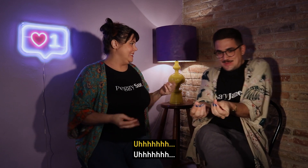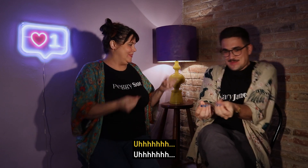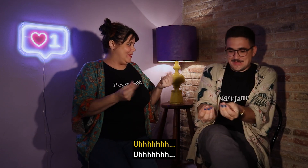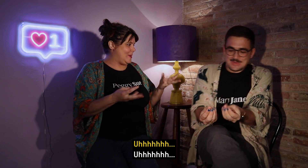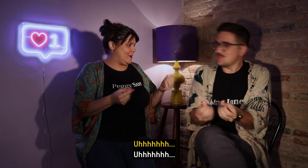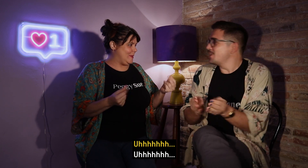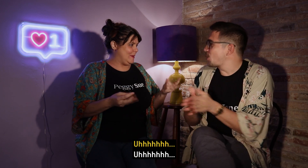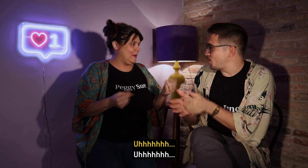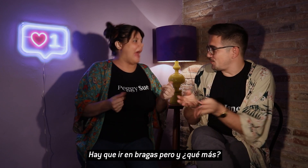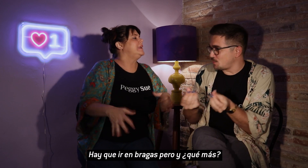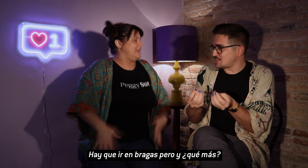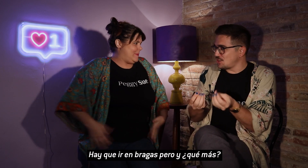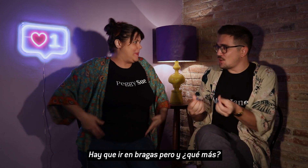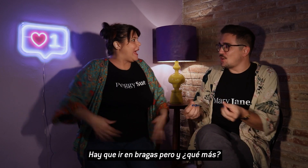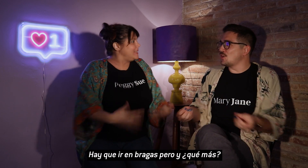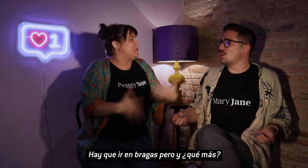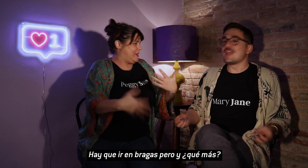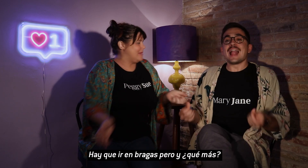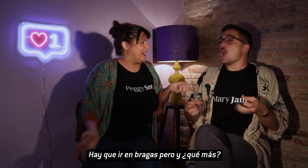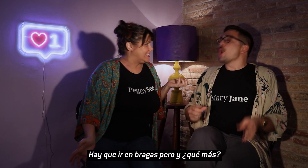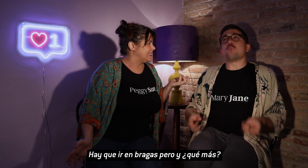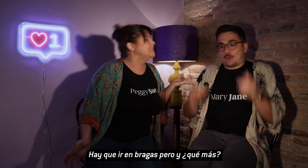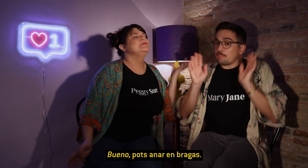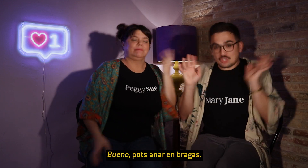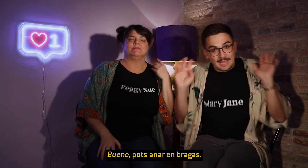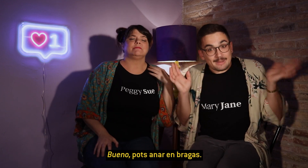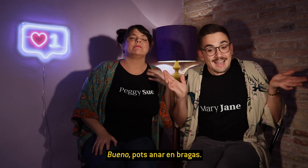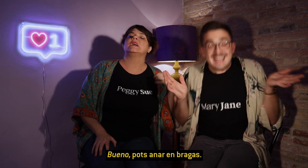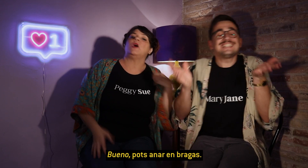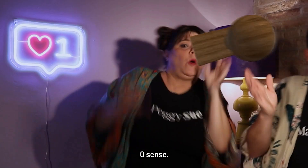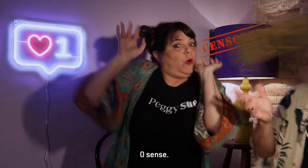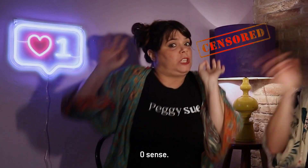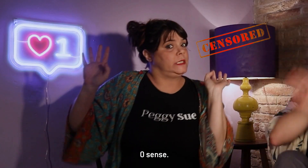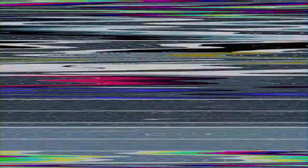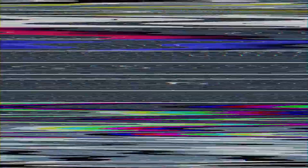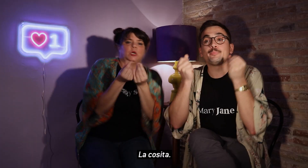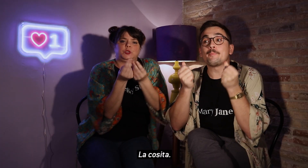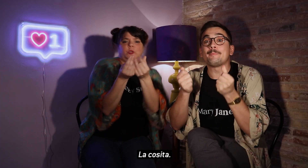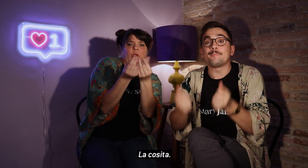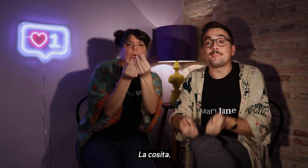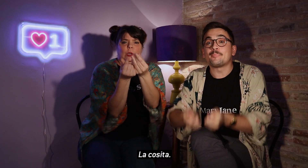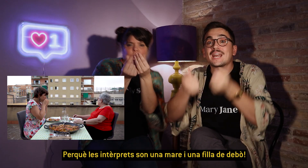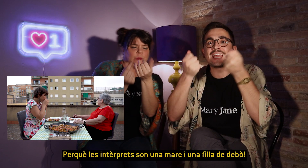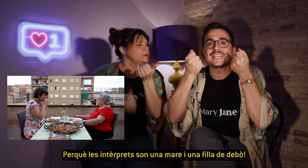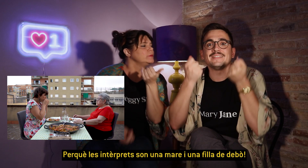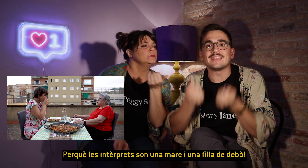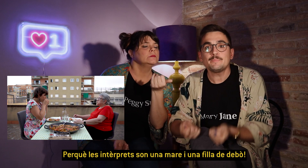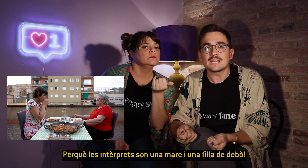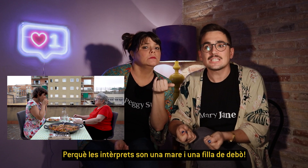com... Ai, queden braves però què vas? Bé, pots anar amb braves. O sense. La cosita. Perquè les interprets